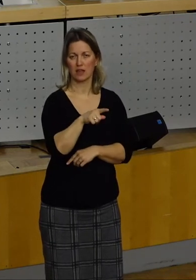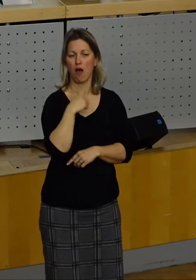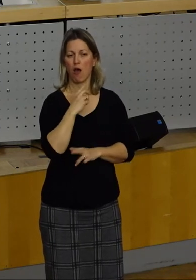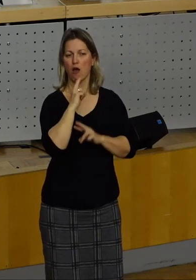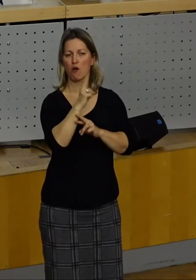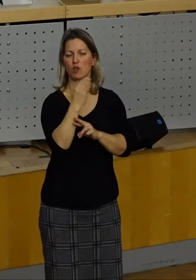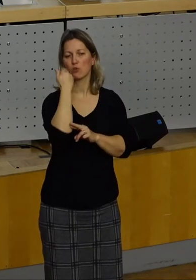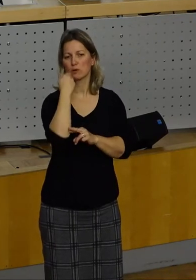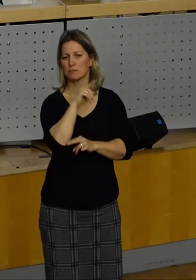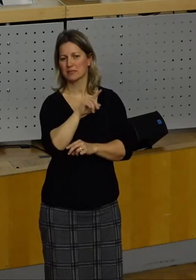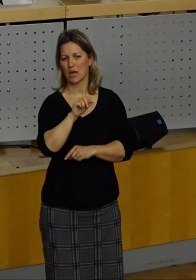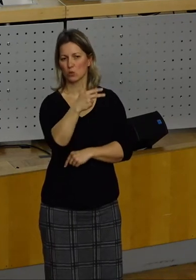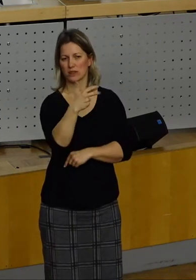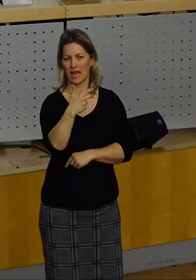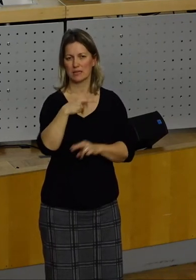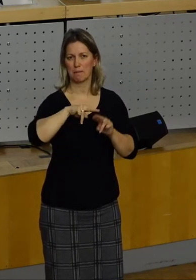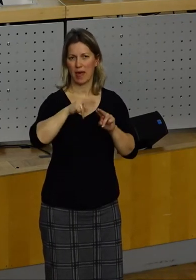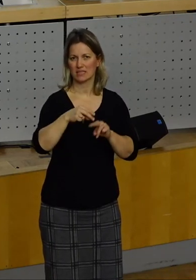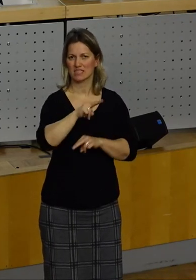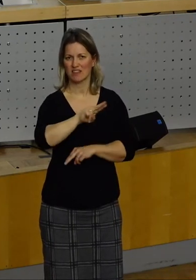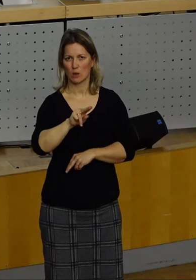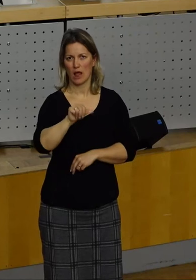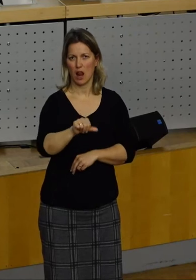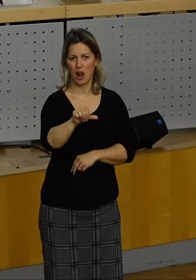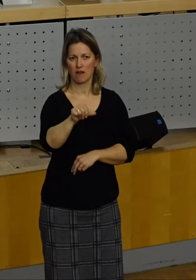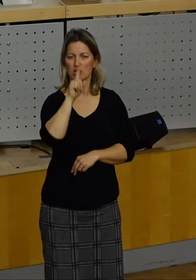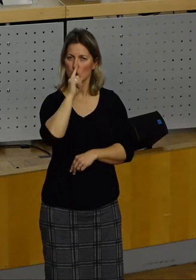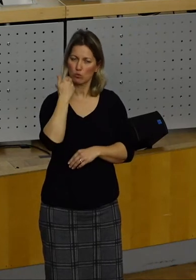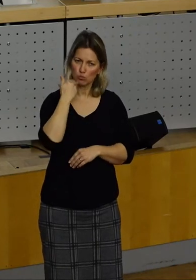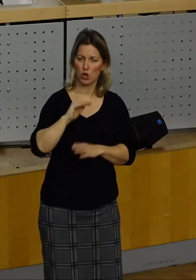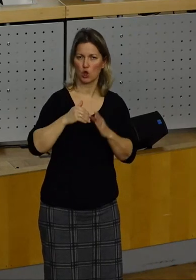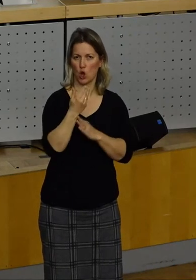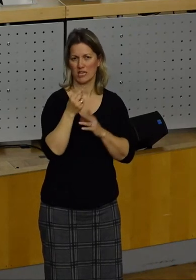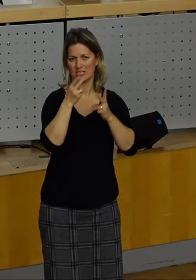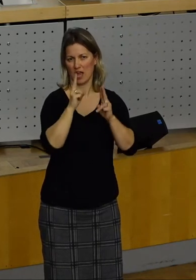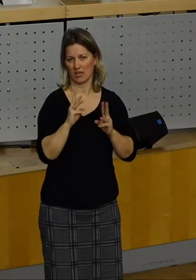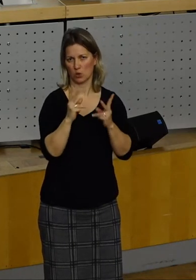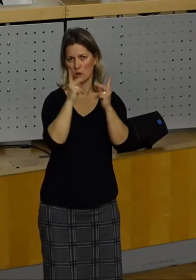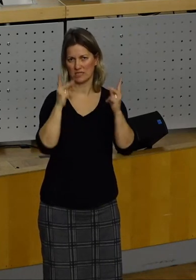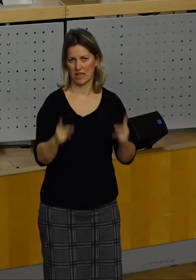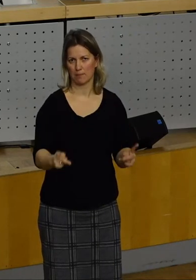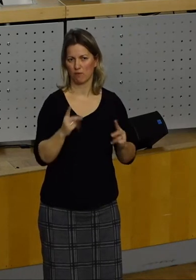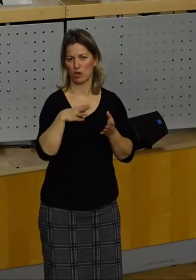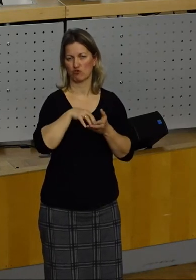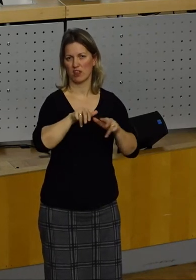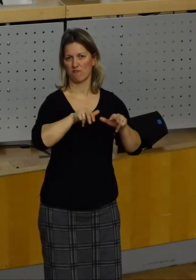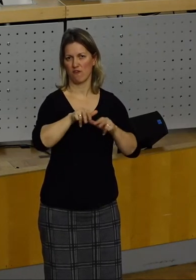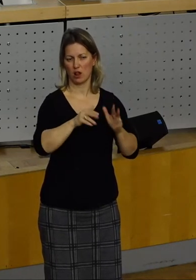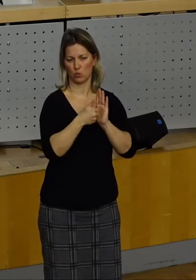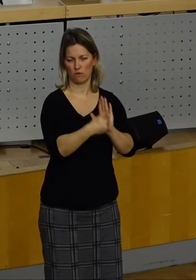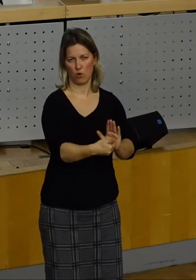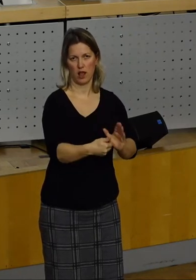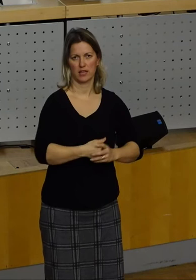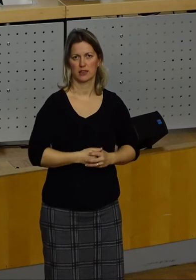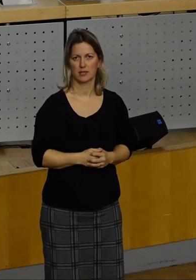31.03.2011 ein Sicherheitskonzept für die Stadtverwaltung vorzulegen.